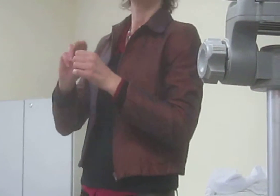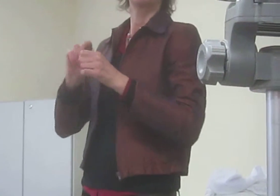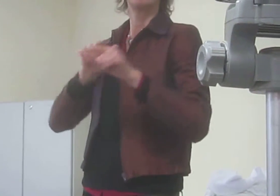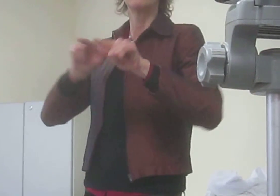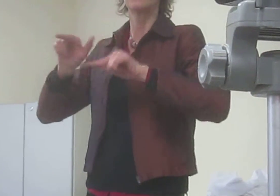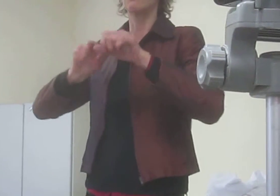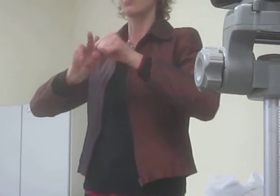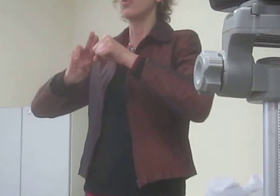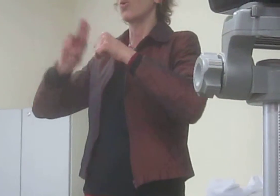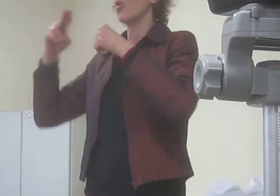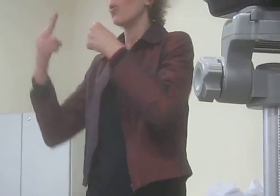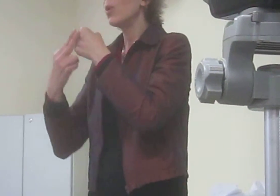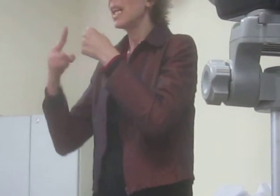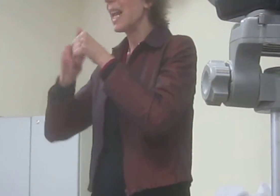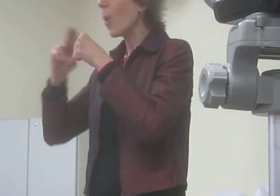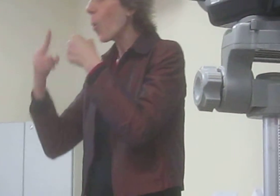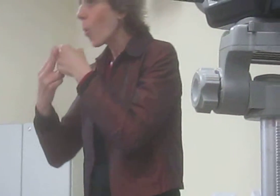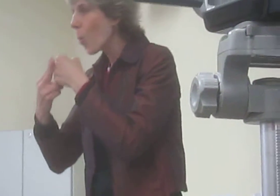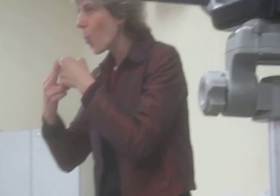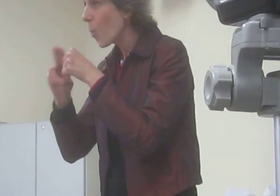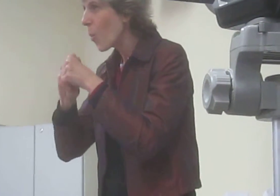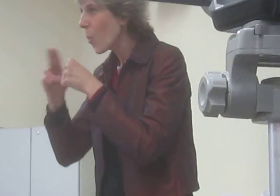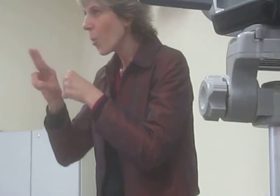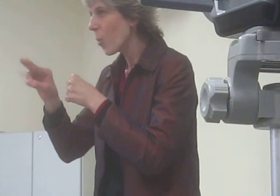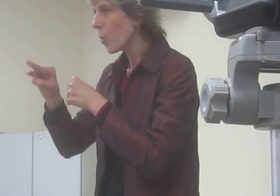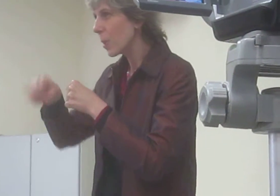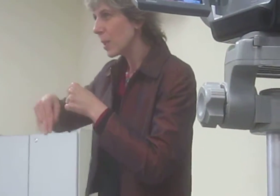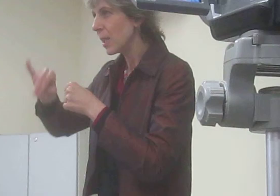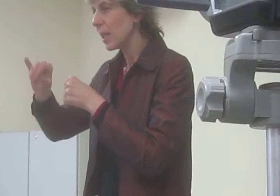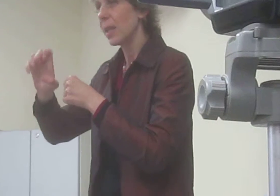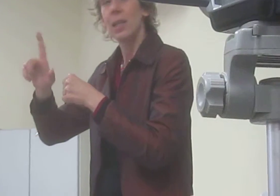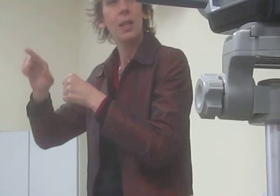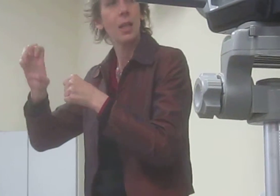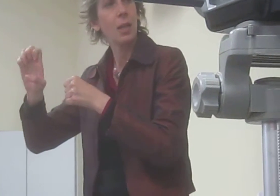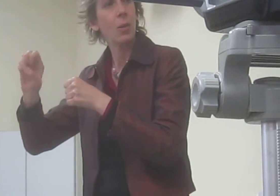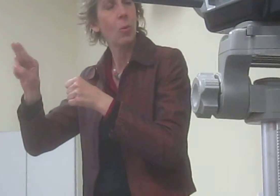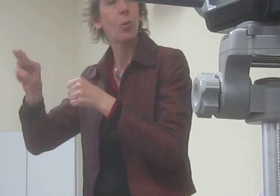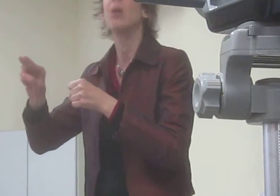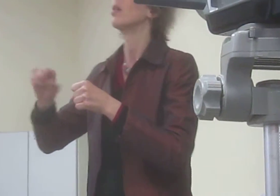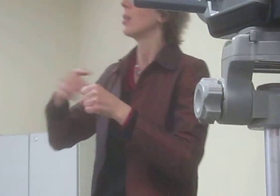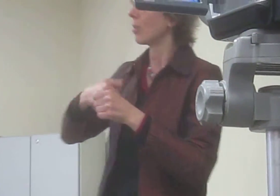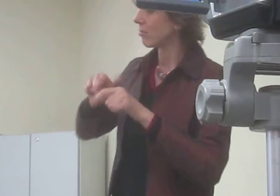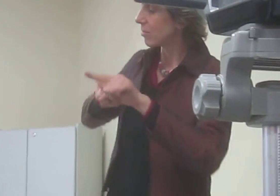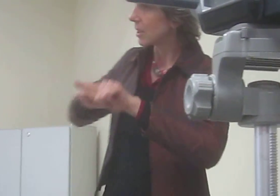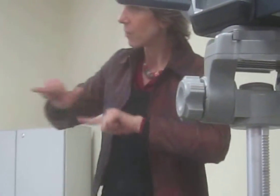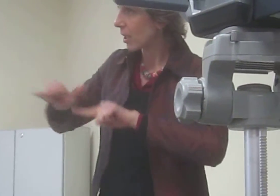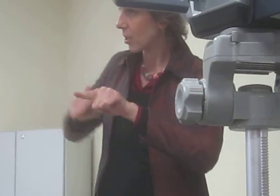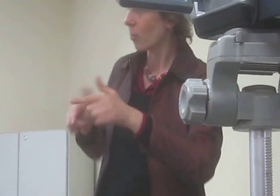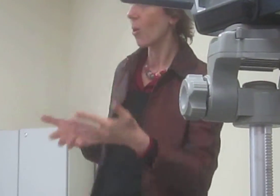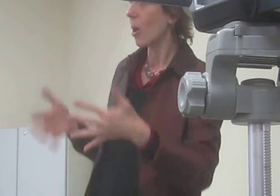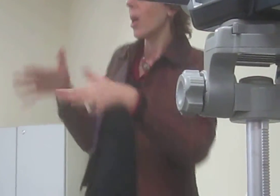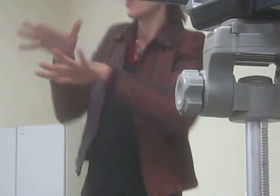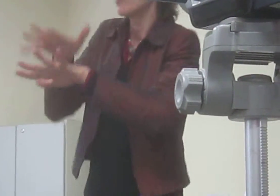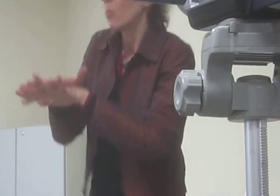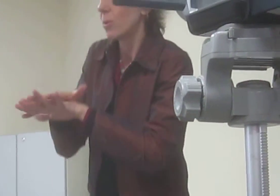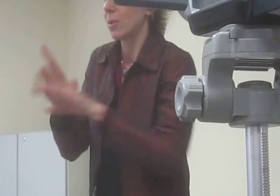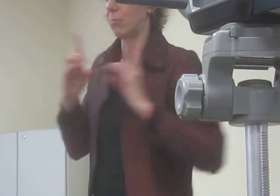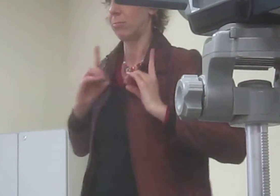inclusive, nós temos até alunos da Unileu. A gente trabalha com a inclusão da pessoa com deficiência no mercado de trabalho e capacitamos. Então, se vocês